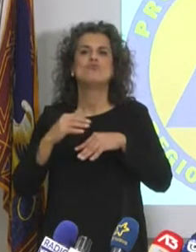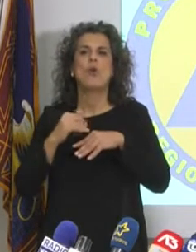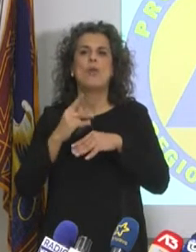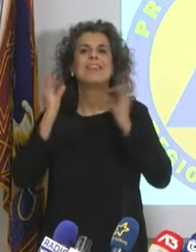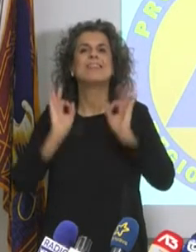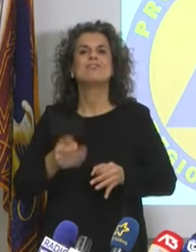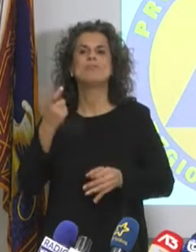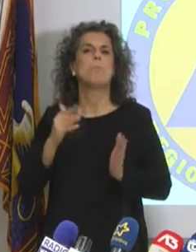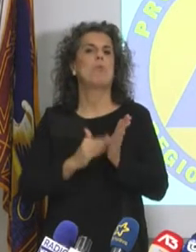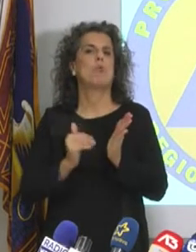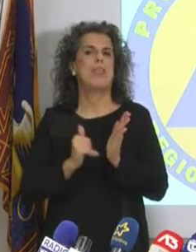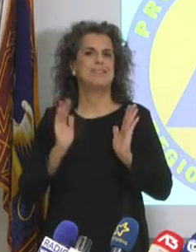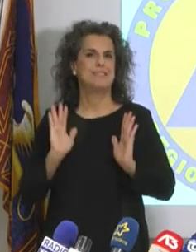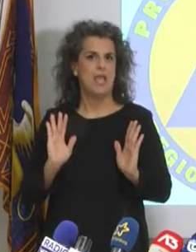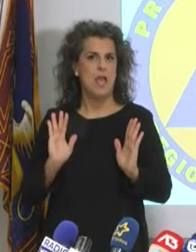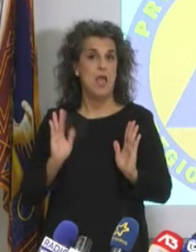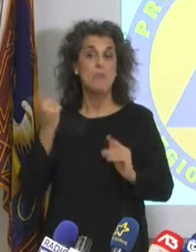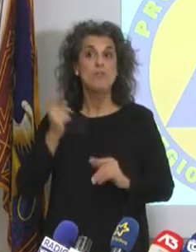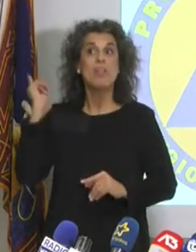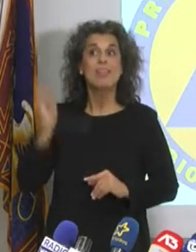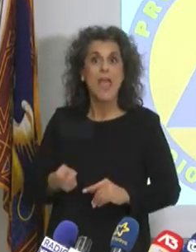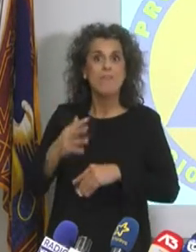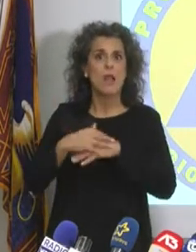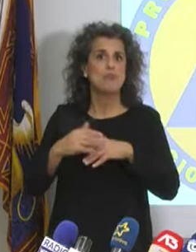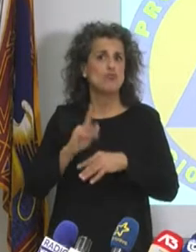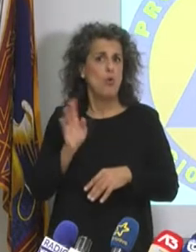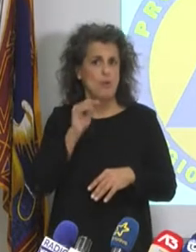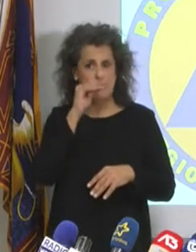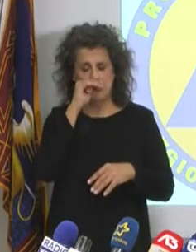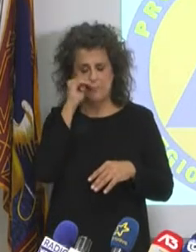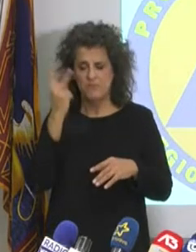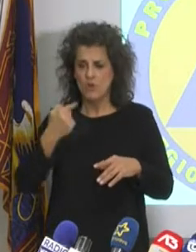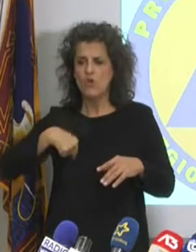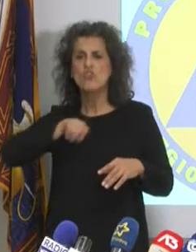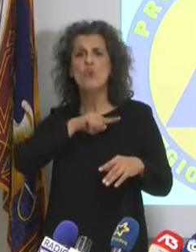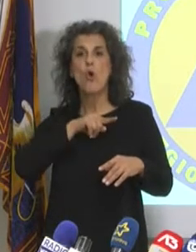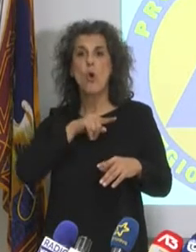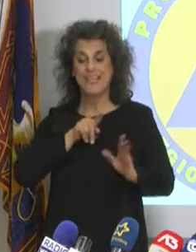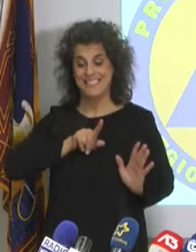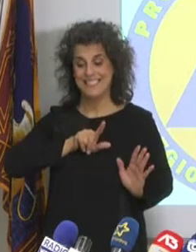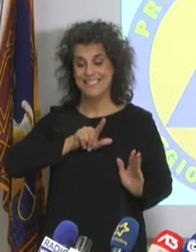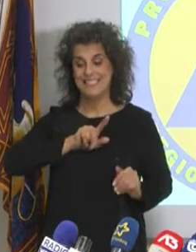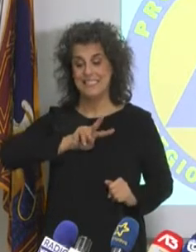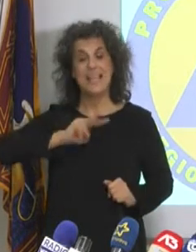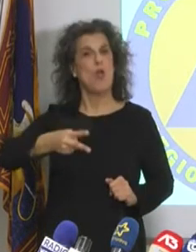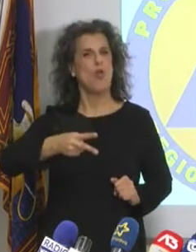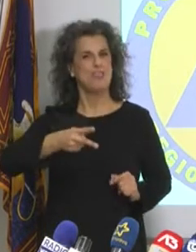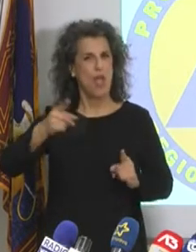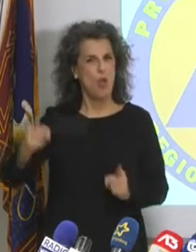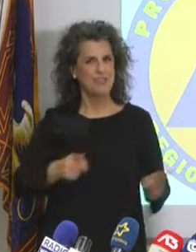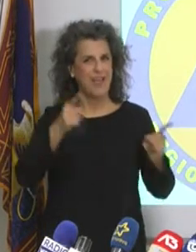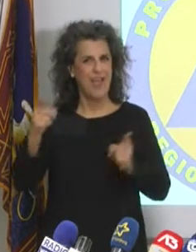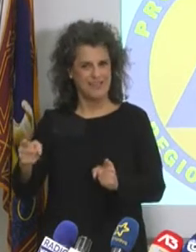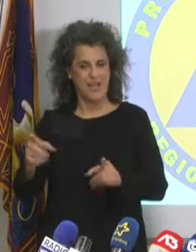ma non avente titolo, perché vi ricordo che noi non abbiamo mai avuto in questa seconda ondata, da quando sono state